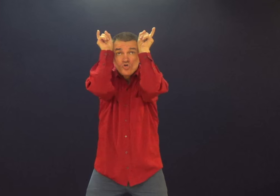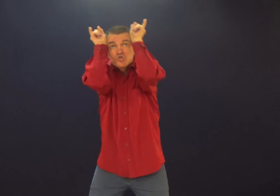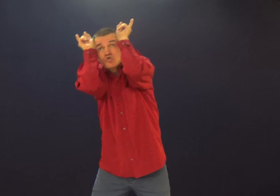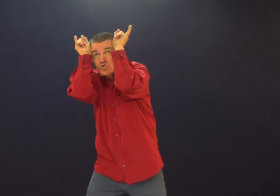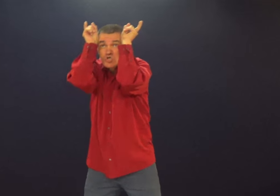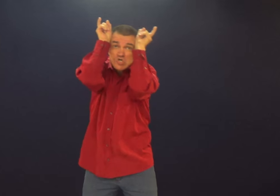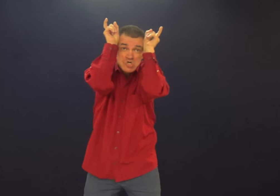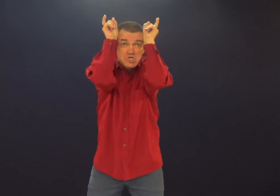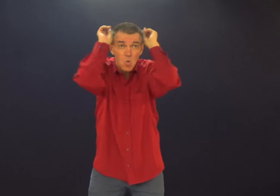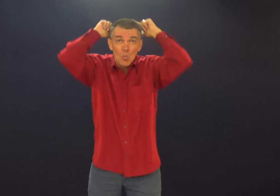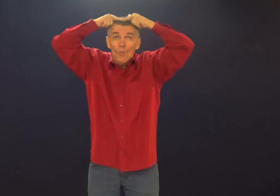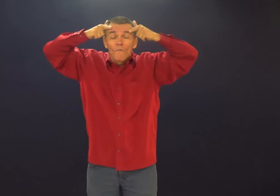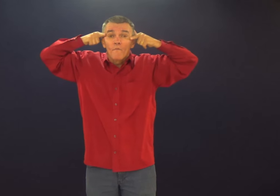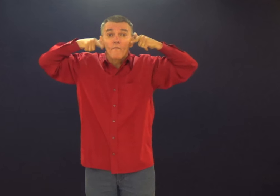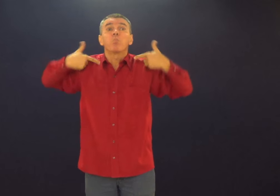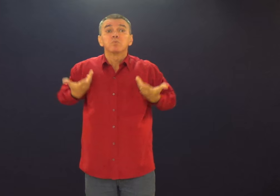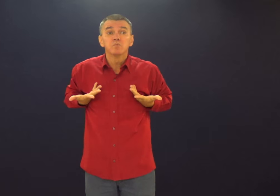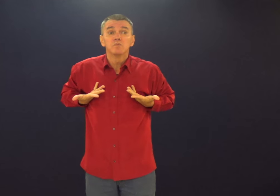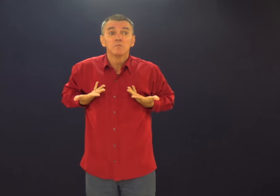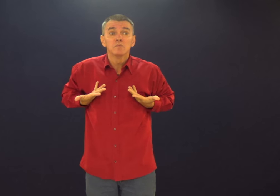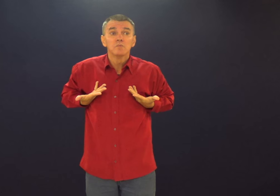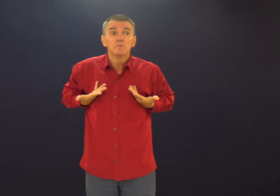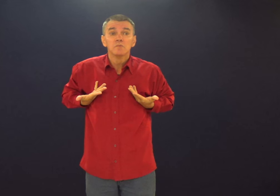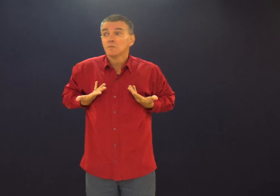Você acha que o diabo tem mesmo dois chifres? Ou não?